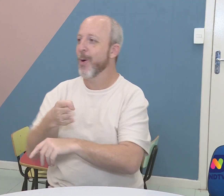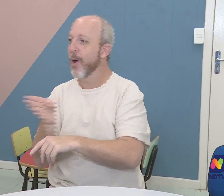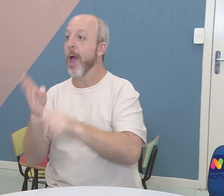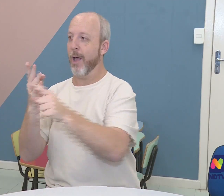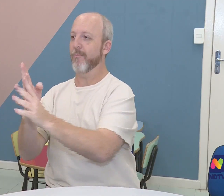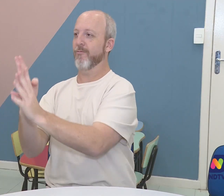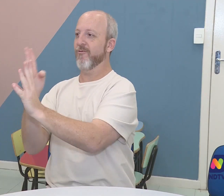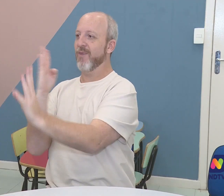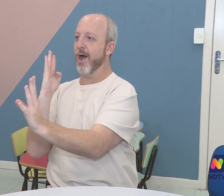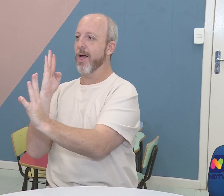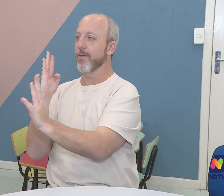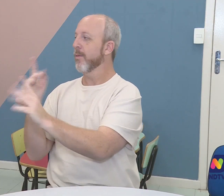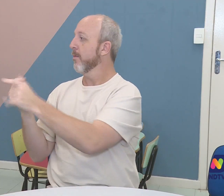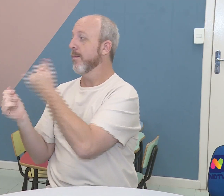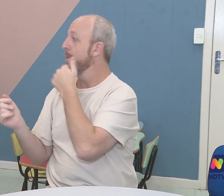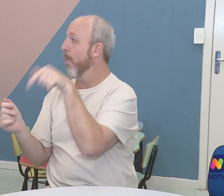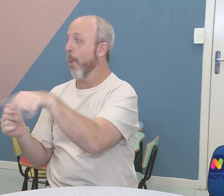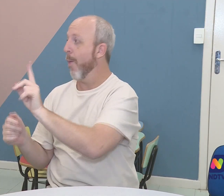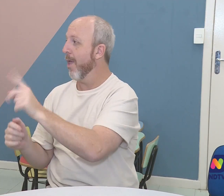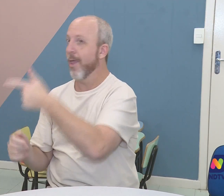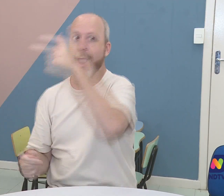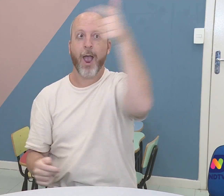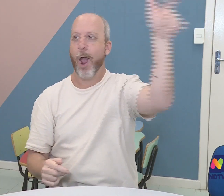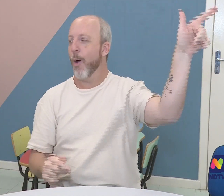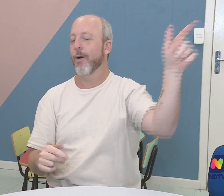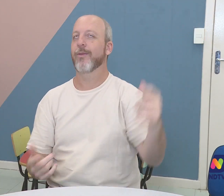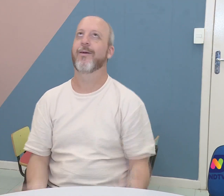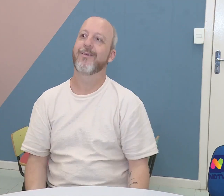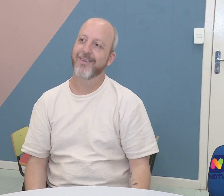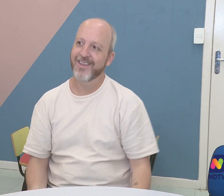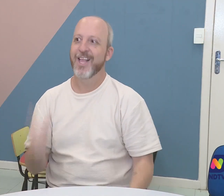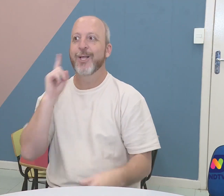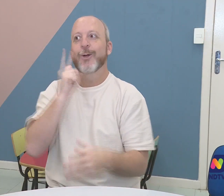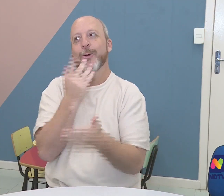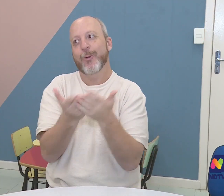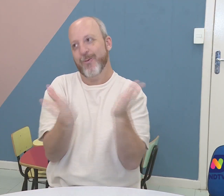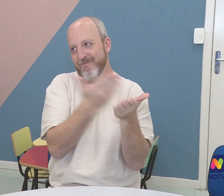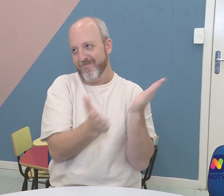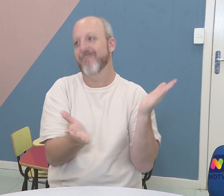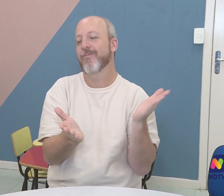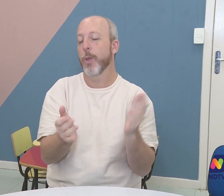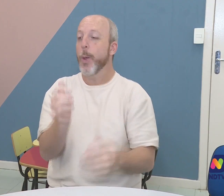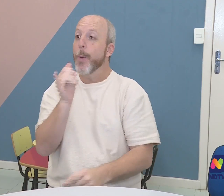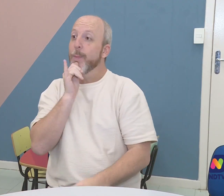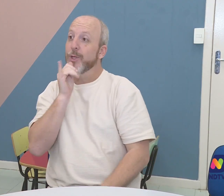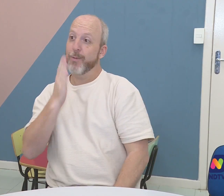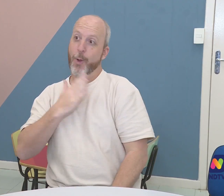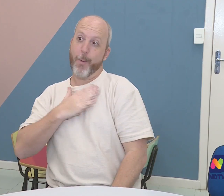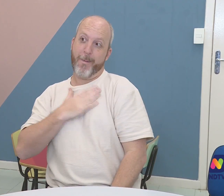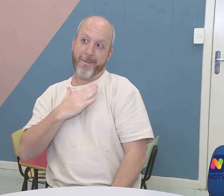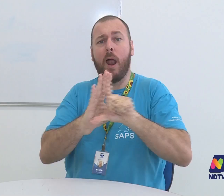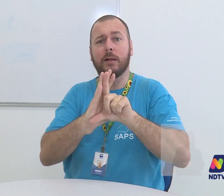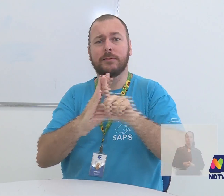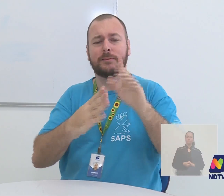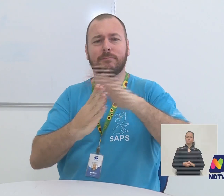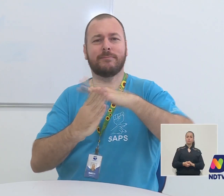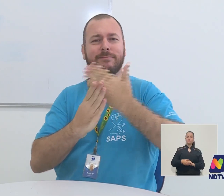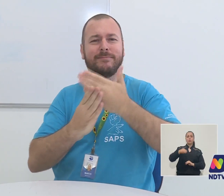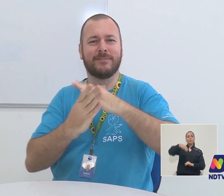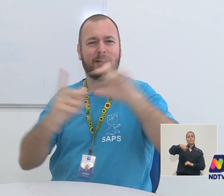não, demora até entender qual que a fila que ele precisa ir. A gente fala, não, mas não é essa fila, quando chega na hora, é na outra.